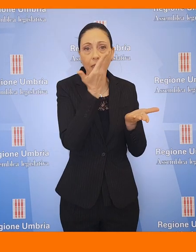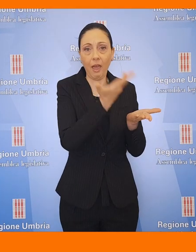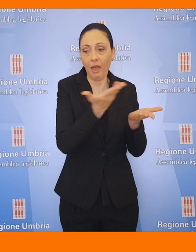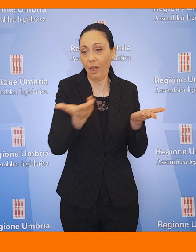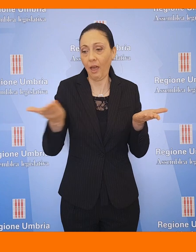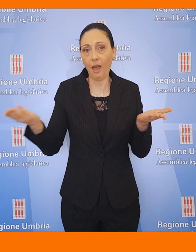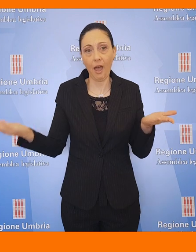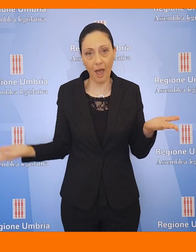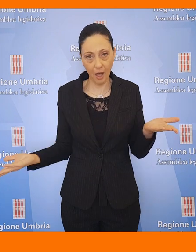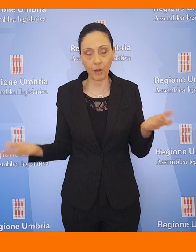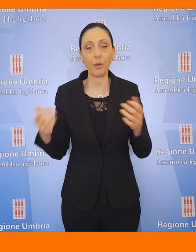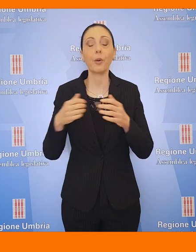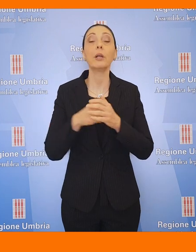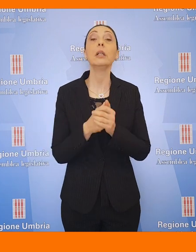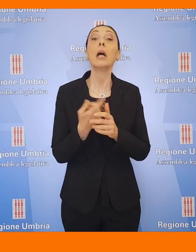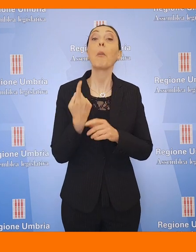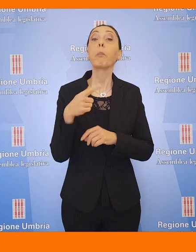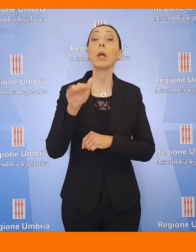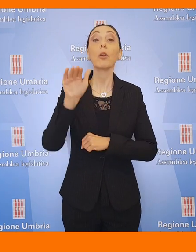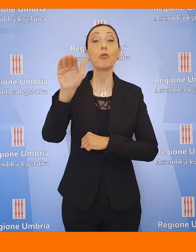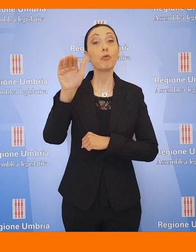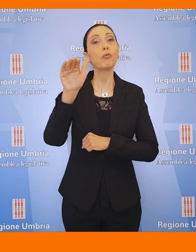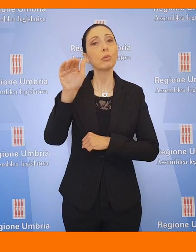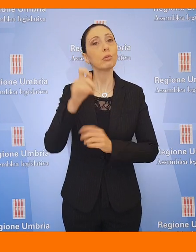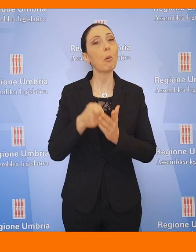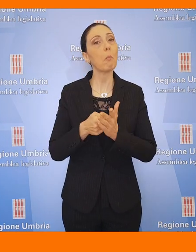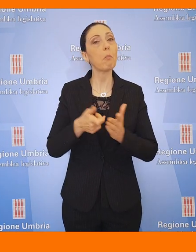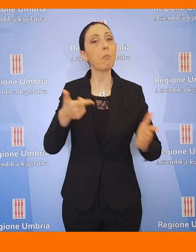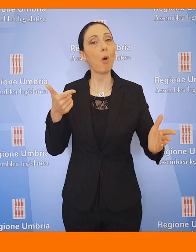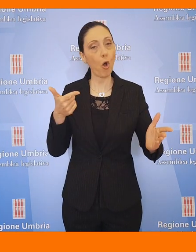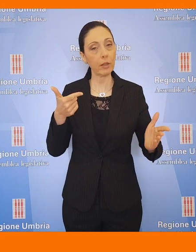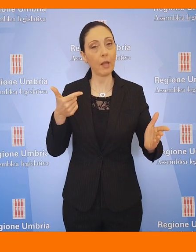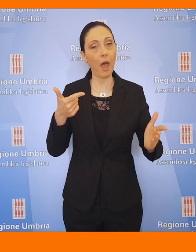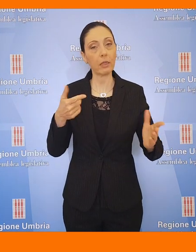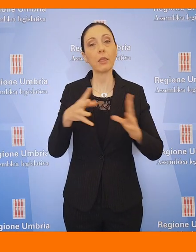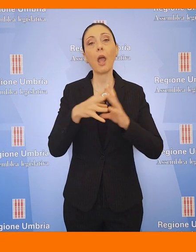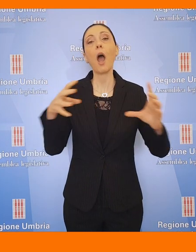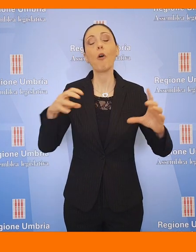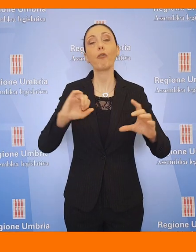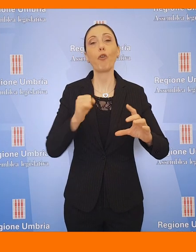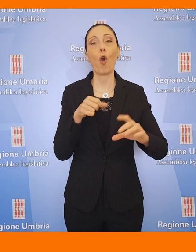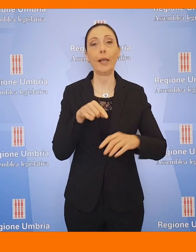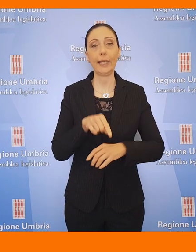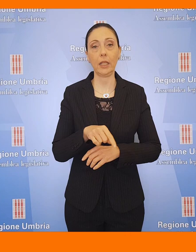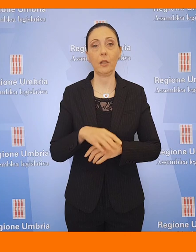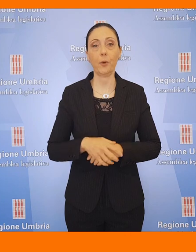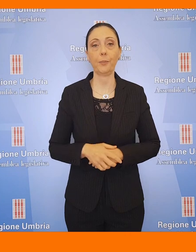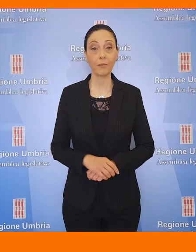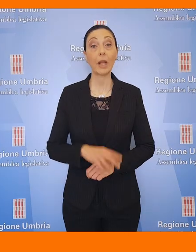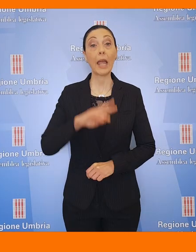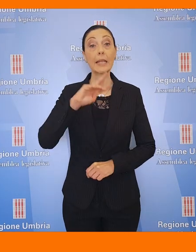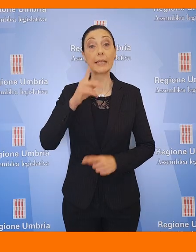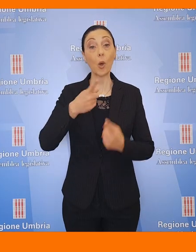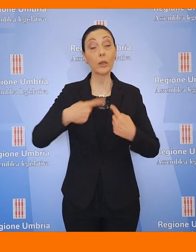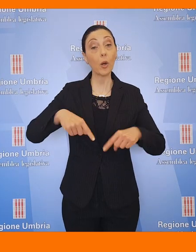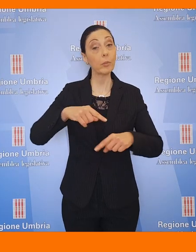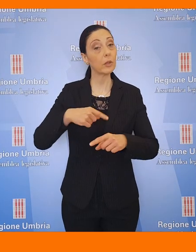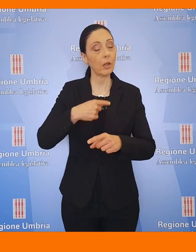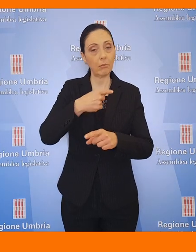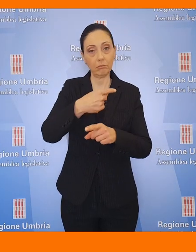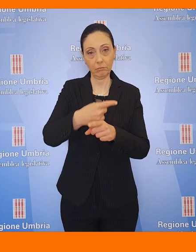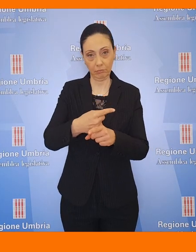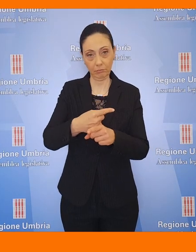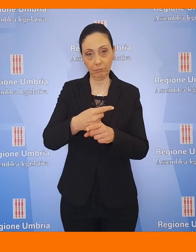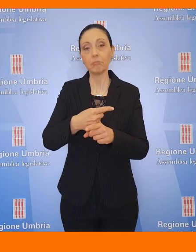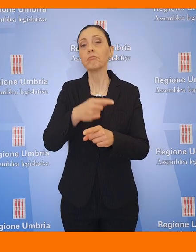di tutte le parti interessate ad un futuro ancora più importante del sito Folignate. Sempre in seconda Commissione è